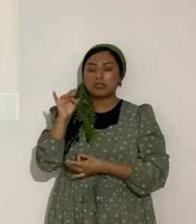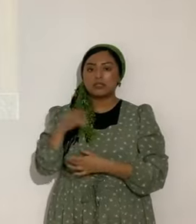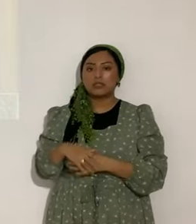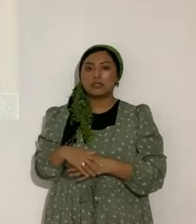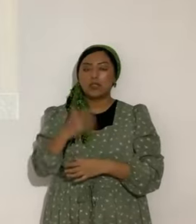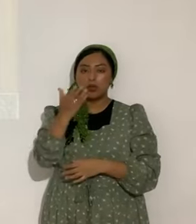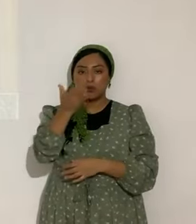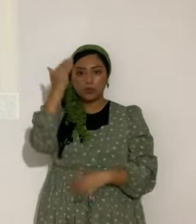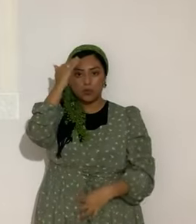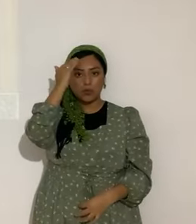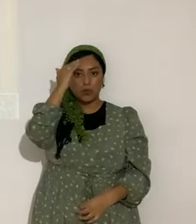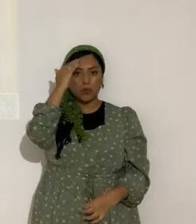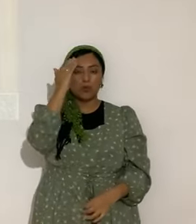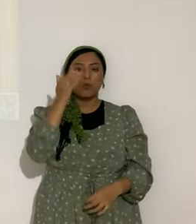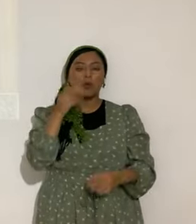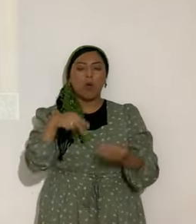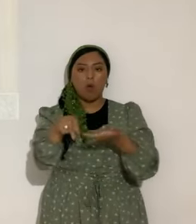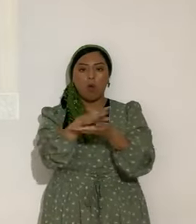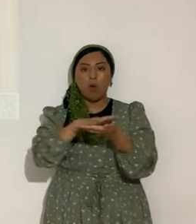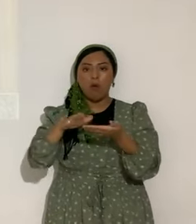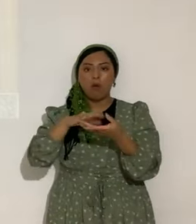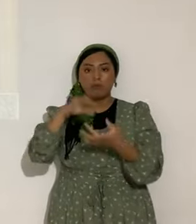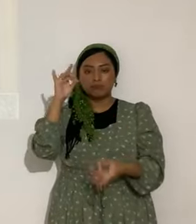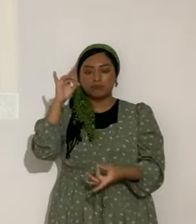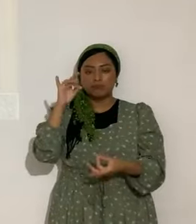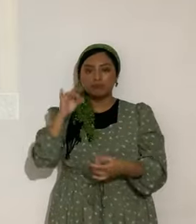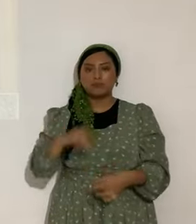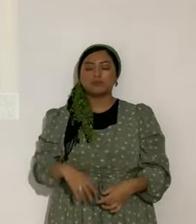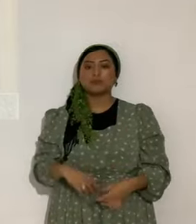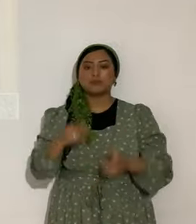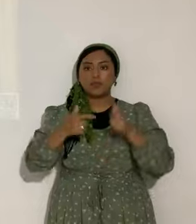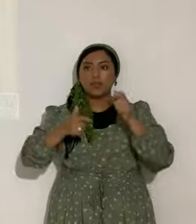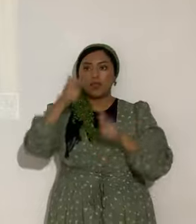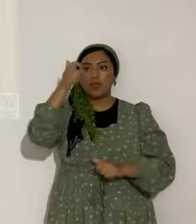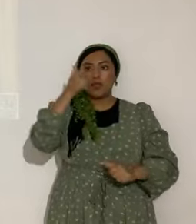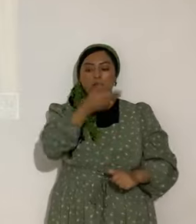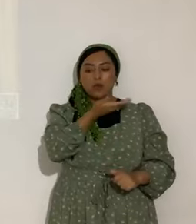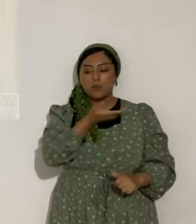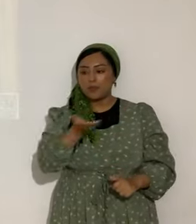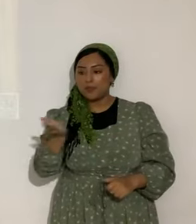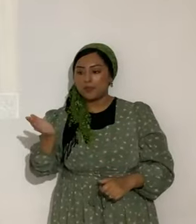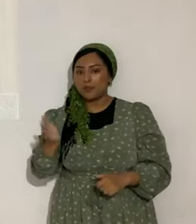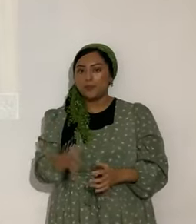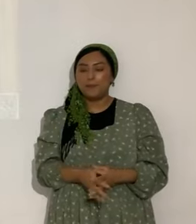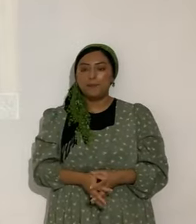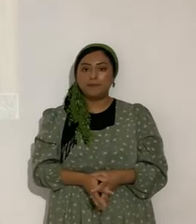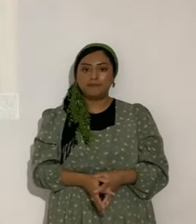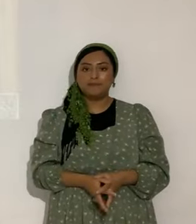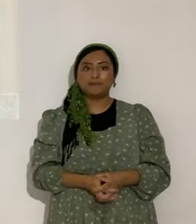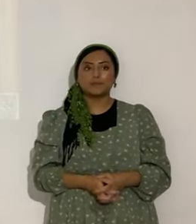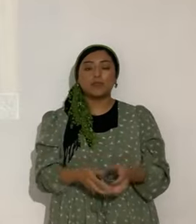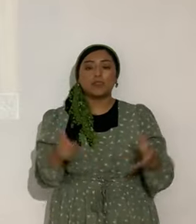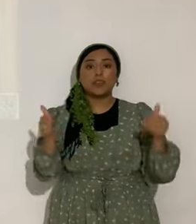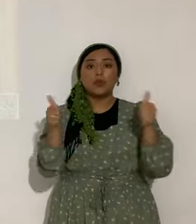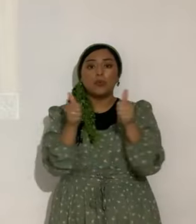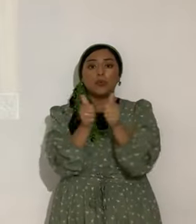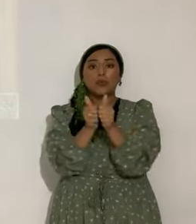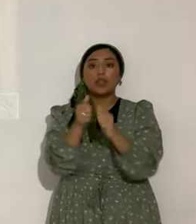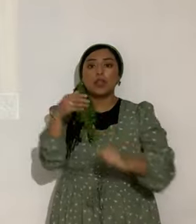Ustedes lo conocieran algunos como Espíritu Santo, pero lo correcto es el soplo del Altísimo, el Ruajacodes. Con poder, días